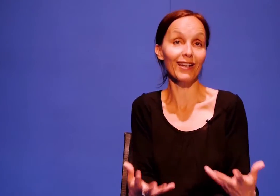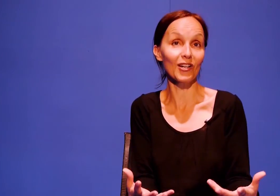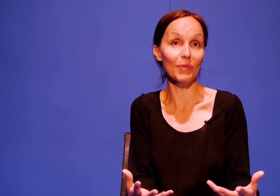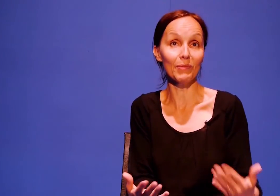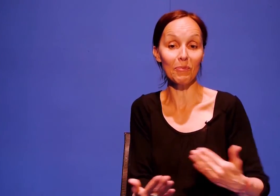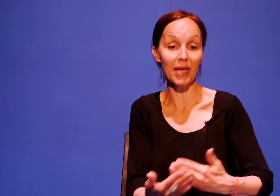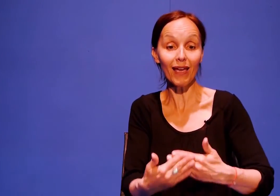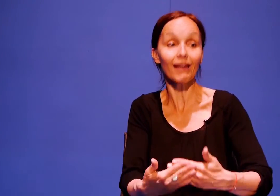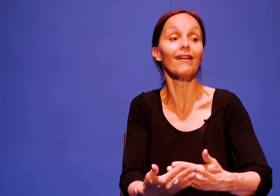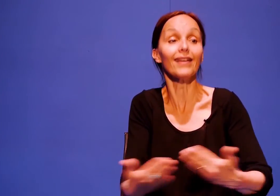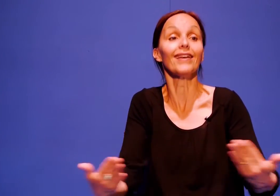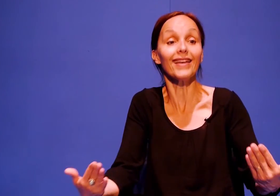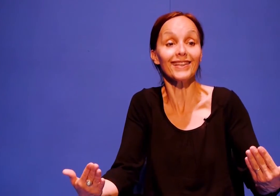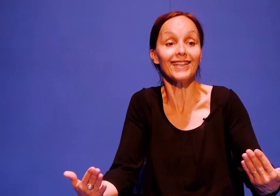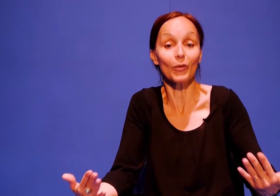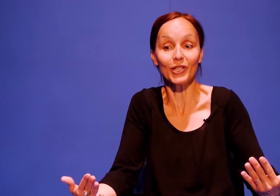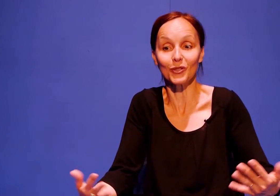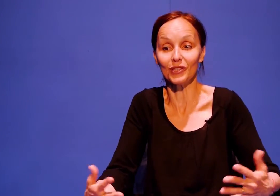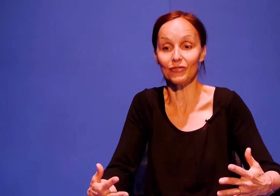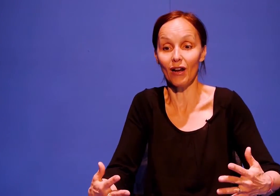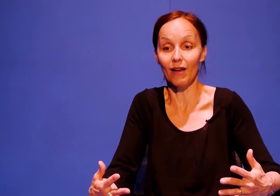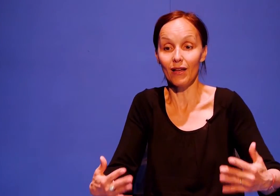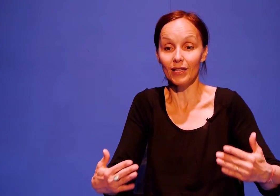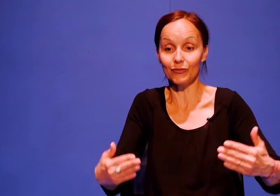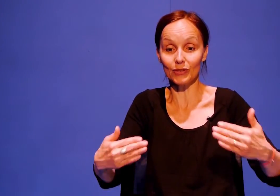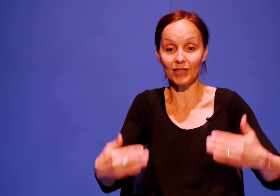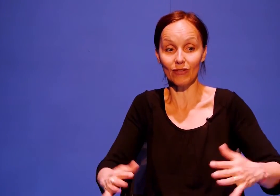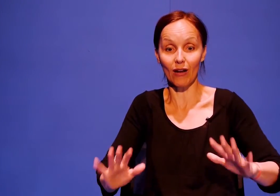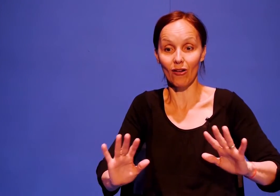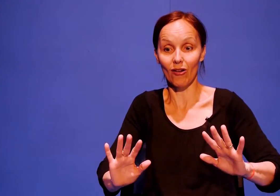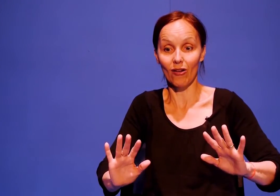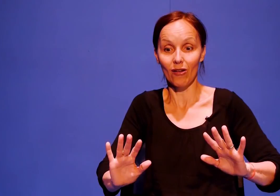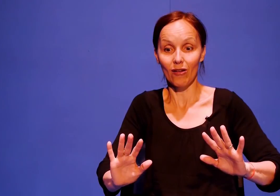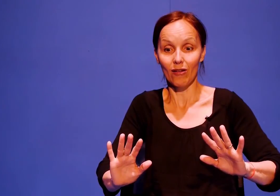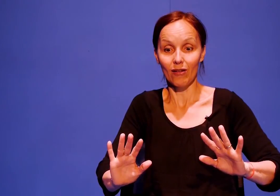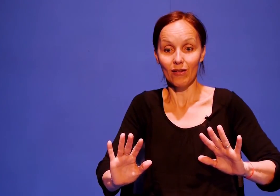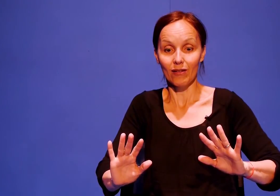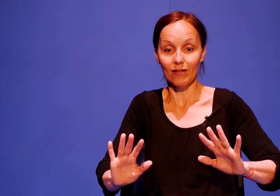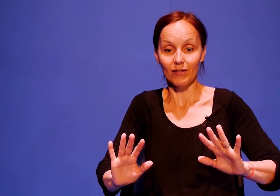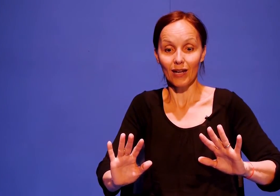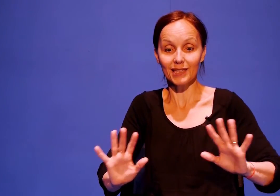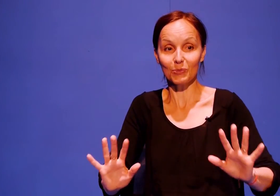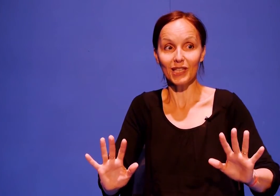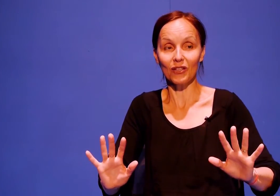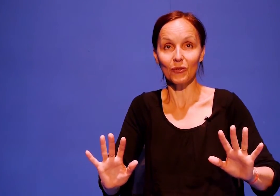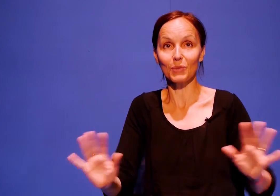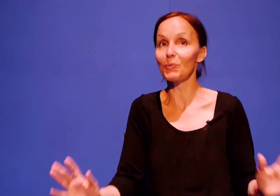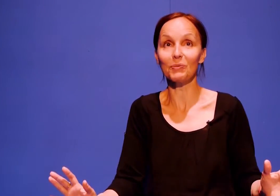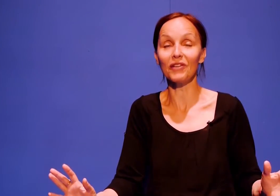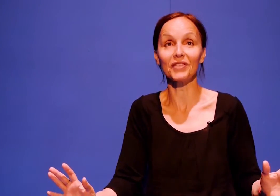là quand même, mais il n'empêche que des fois, il faut savoir accepter que ça ne pas être parfait.